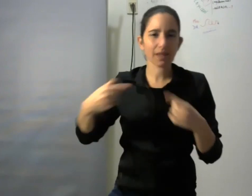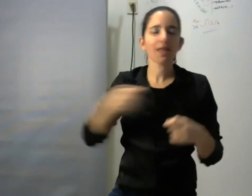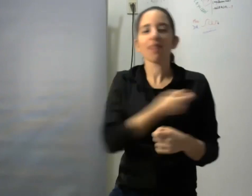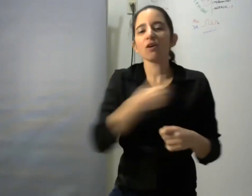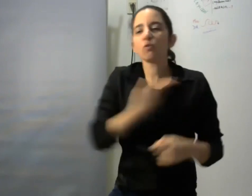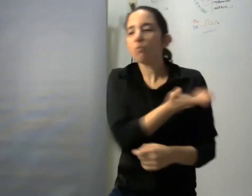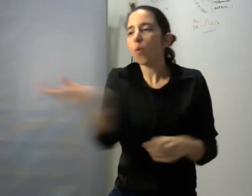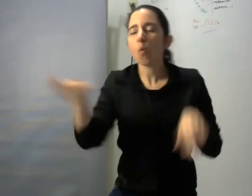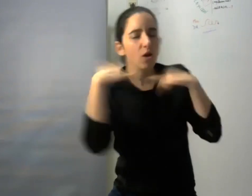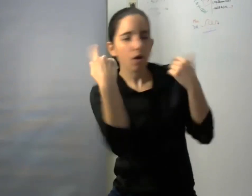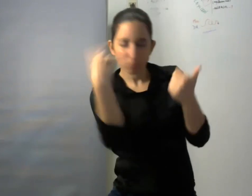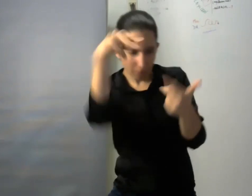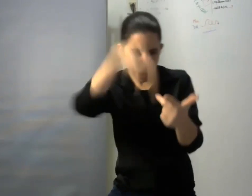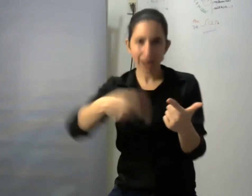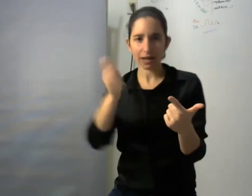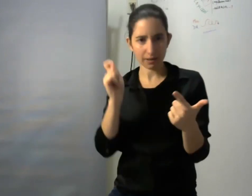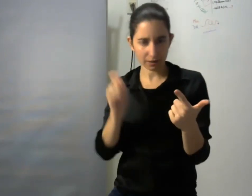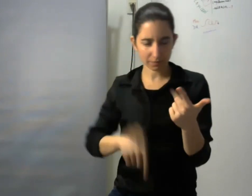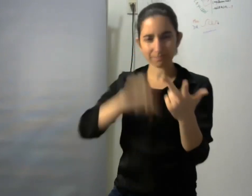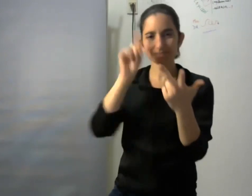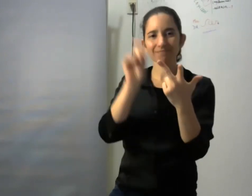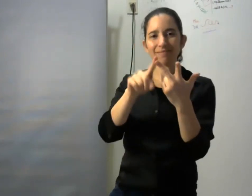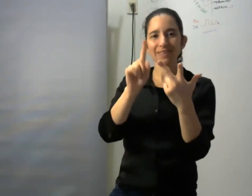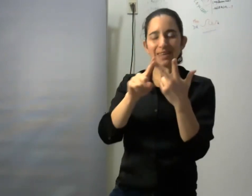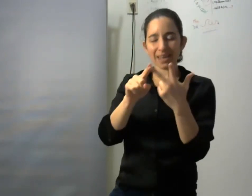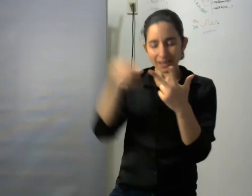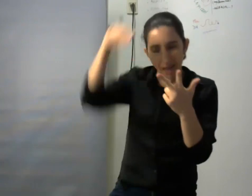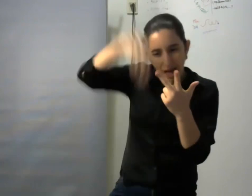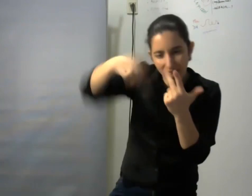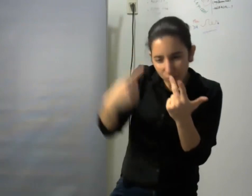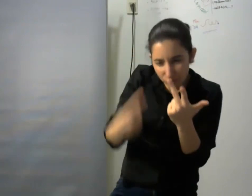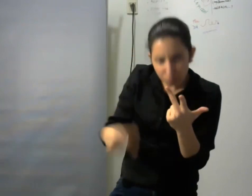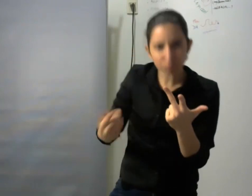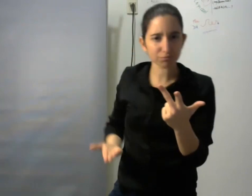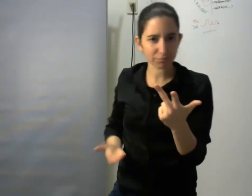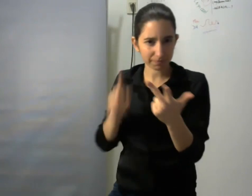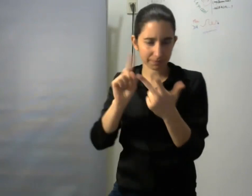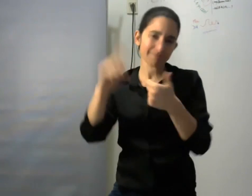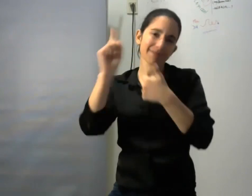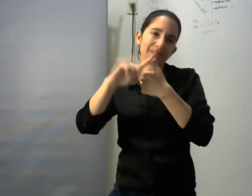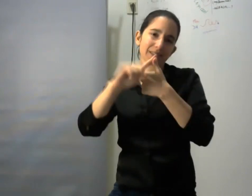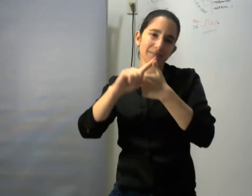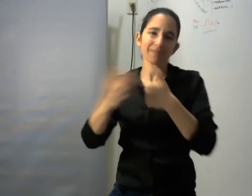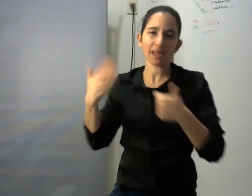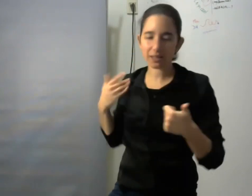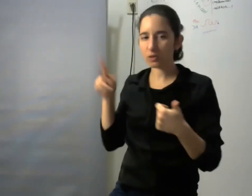organizan el trabajo en torno a la obra y en este caso particular el sentido de la obra ya fue mencionado por Ivana y por Graciela